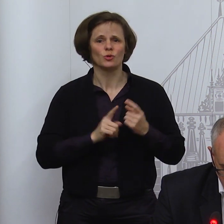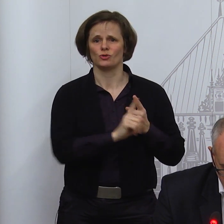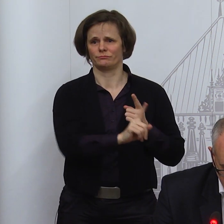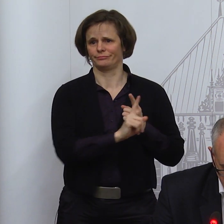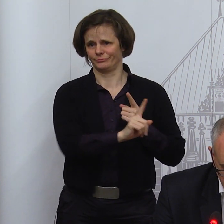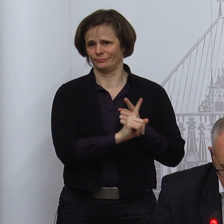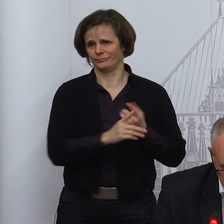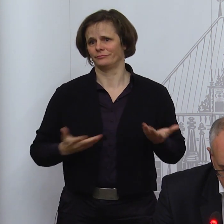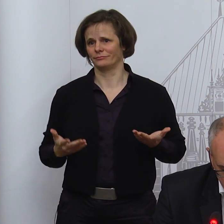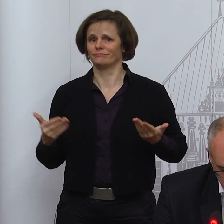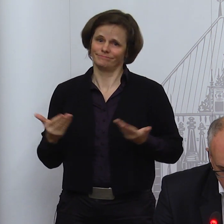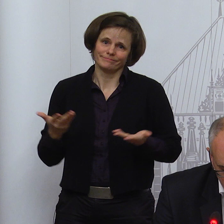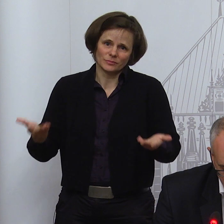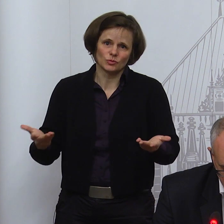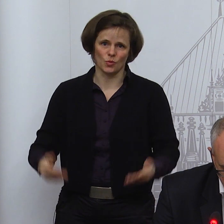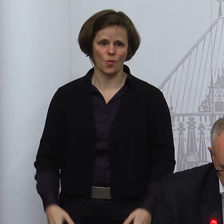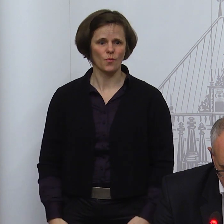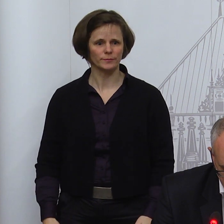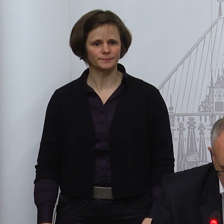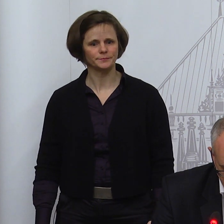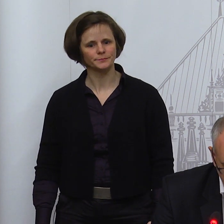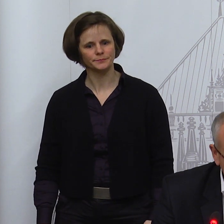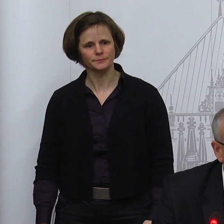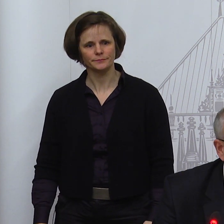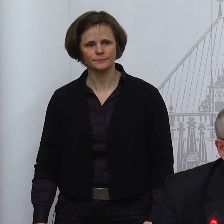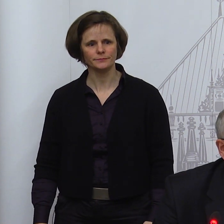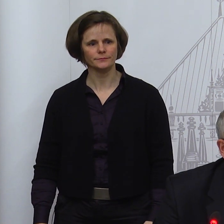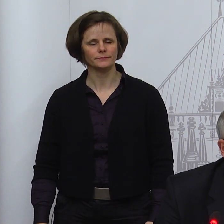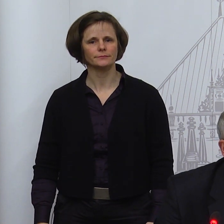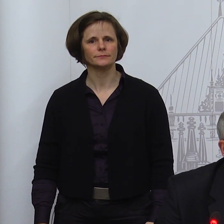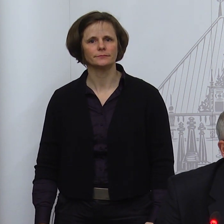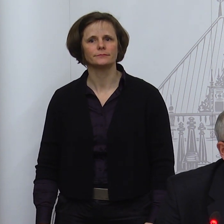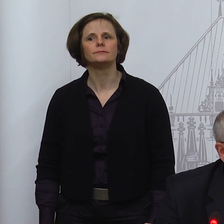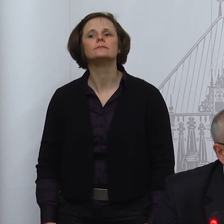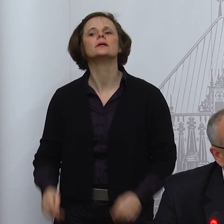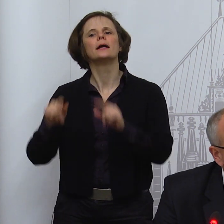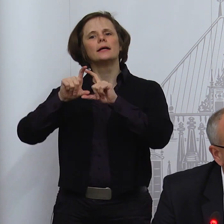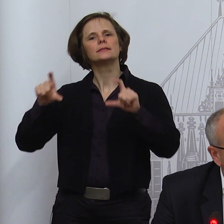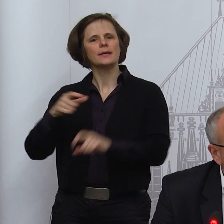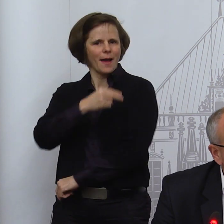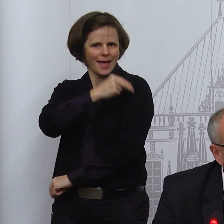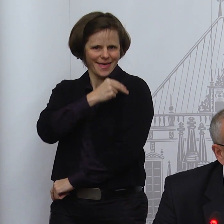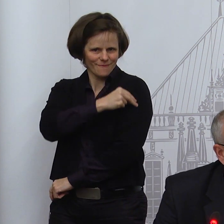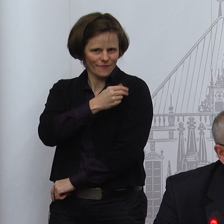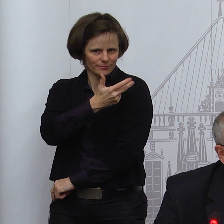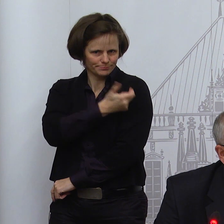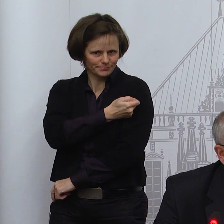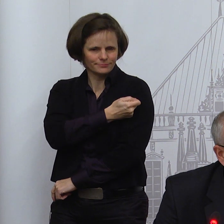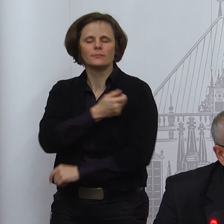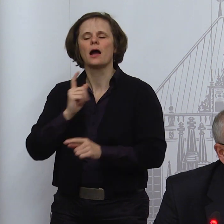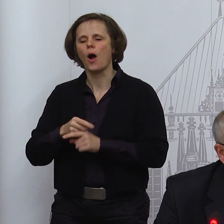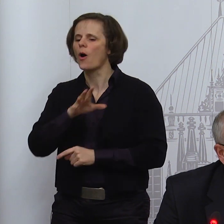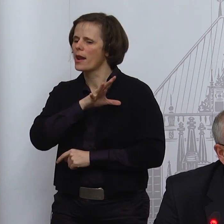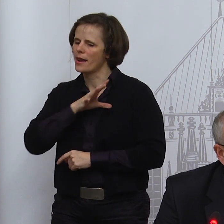Wir haben auch über das Thema Impfen lange gesprochen, viel Detailliertes dazu